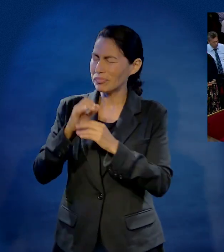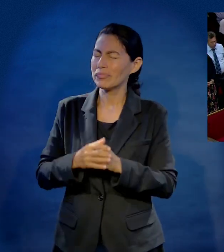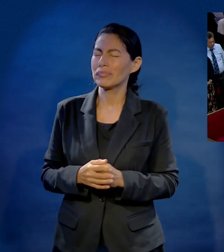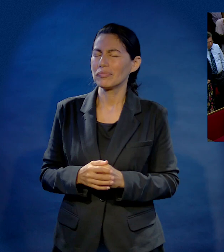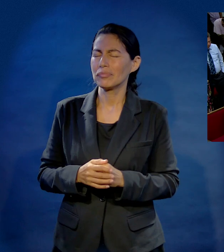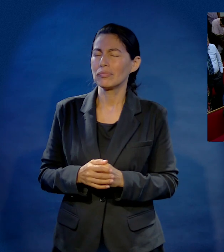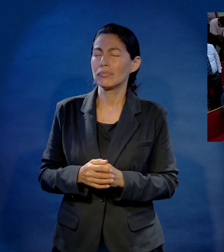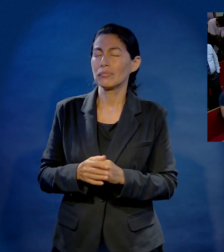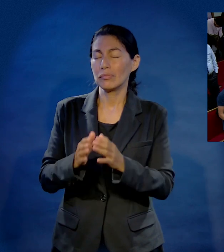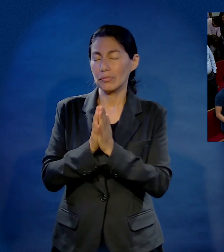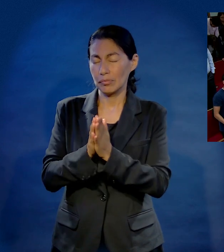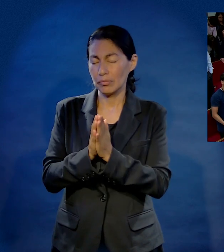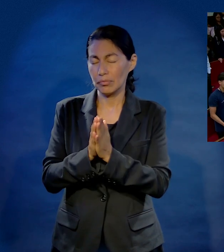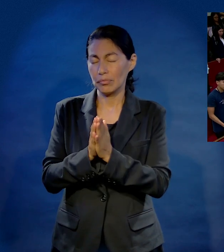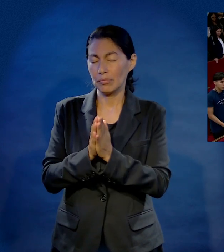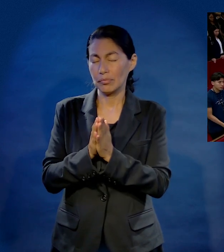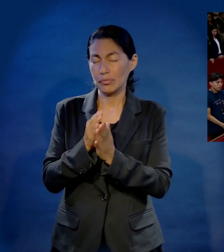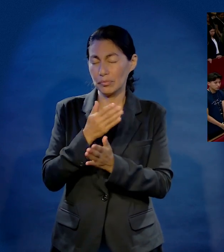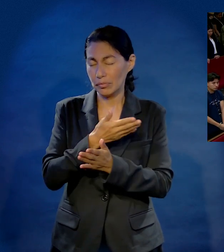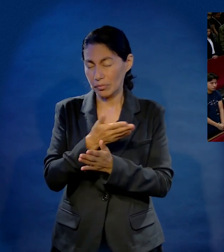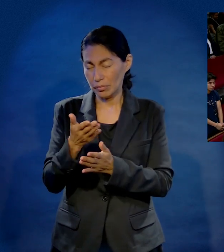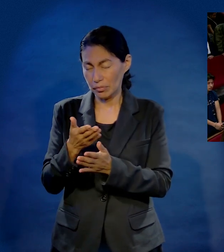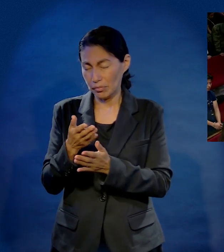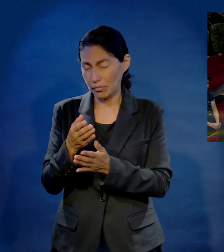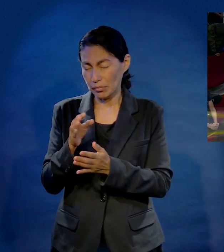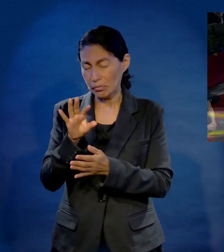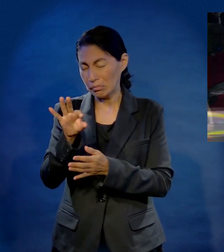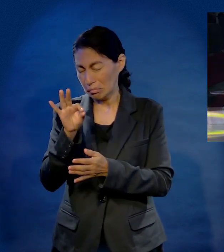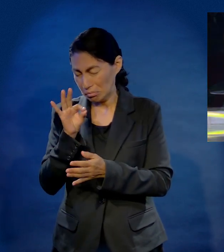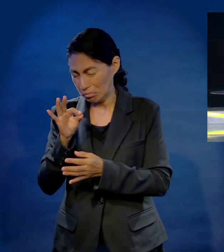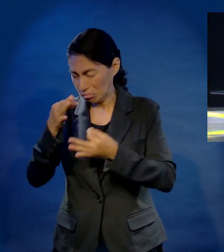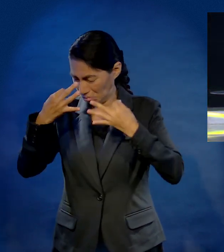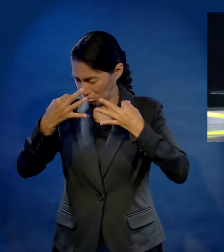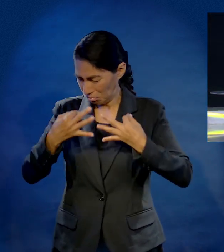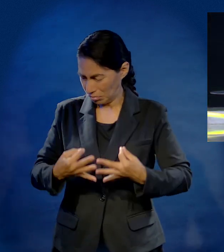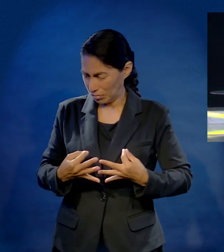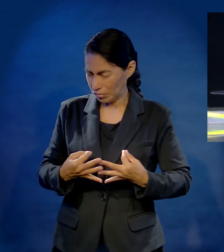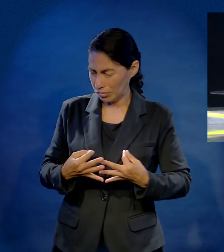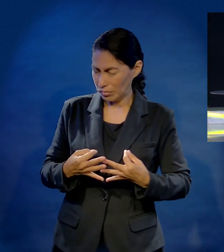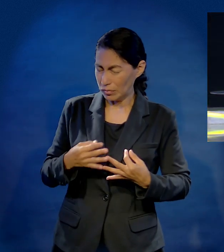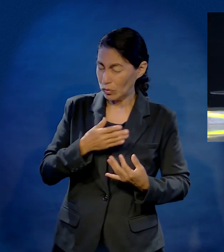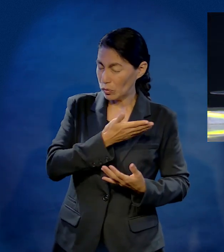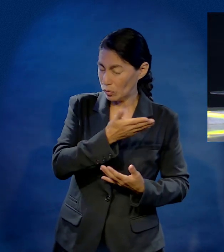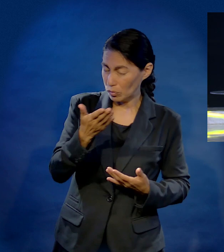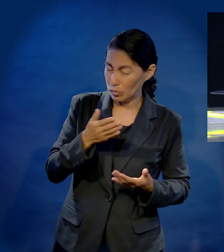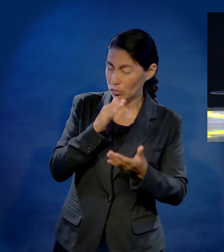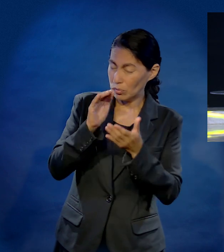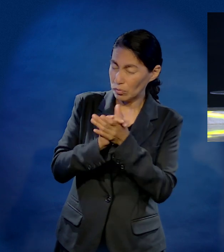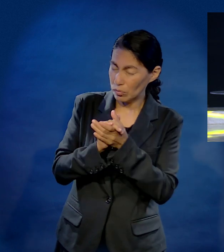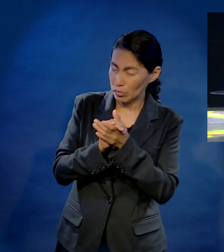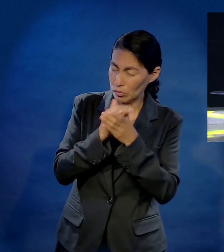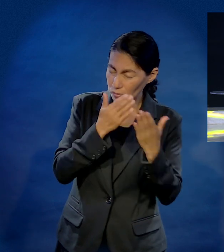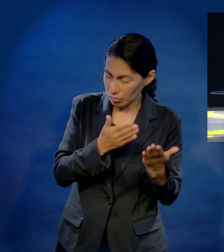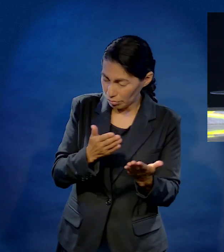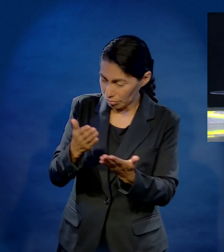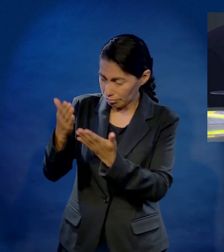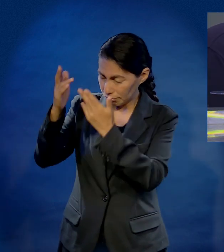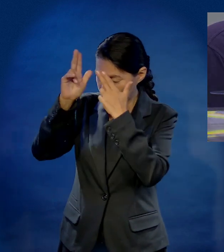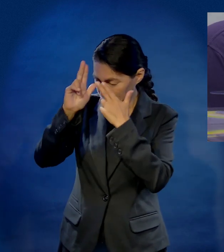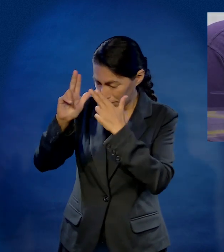Y dales una decisión certera para que sus matrimonios te honren a ti